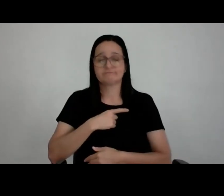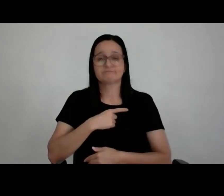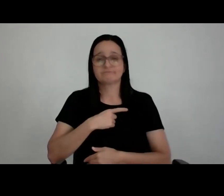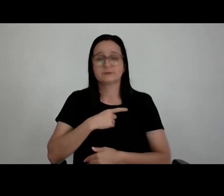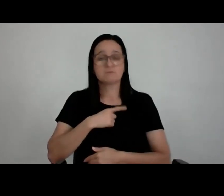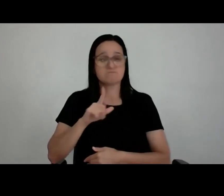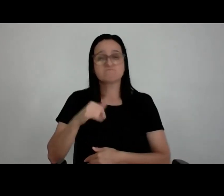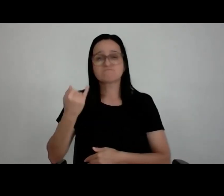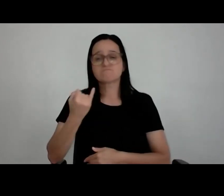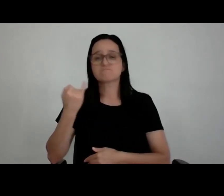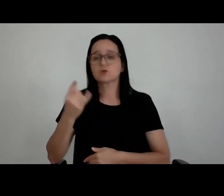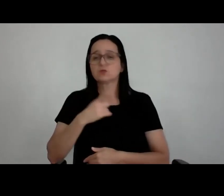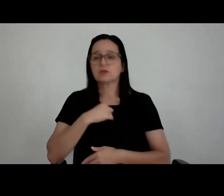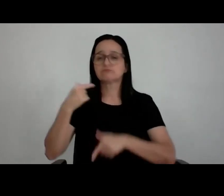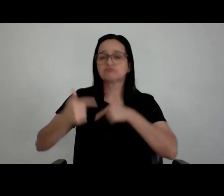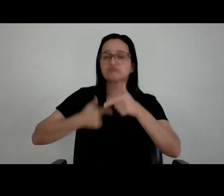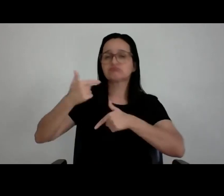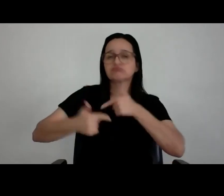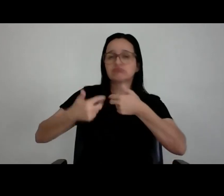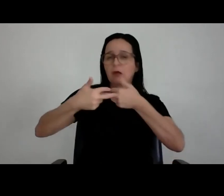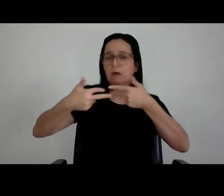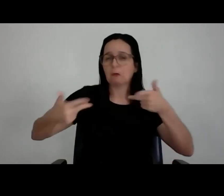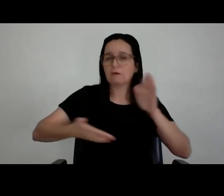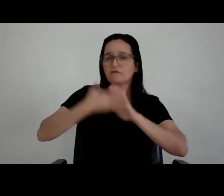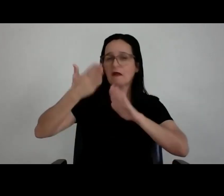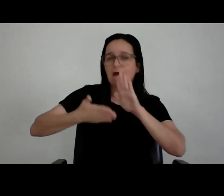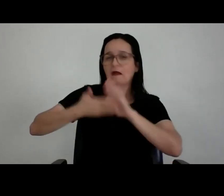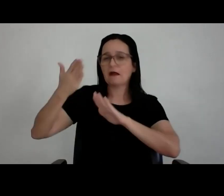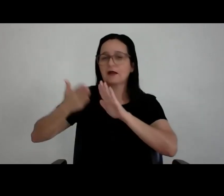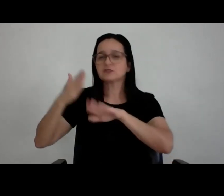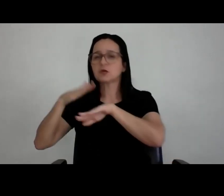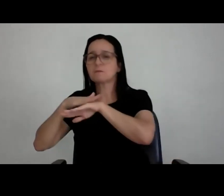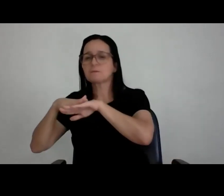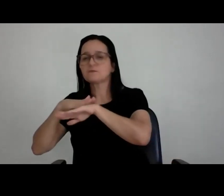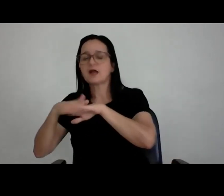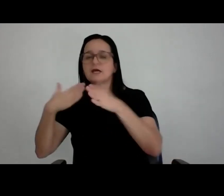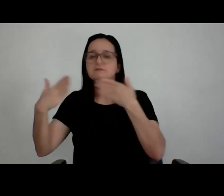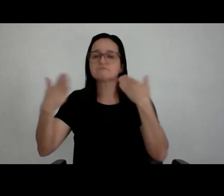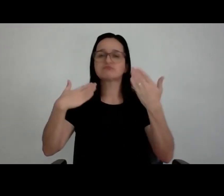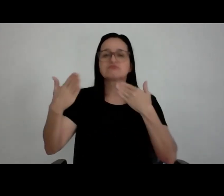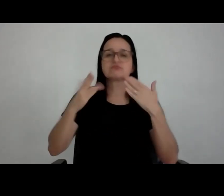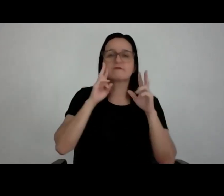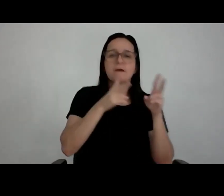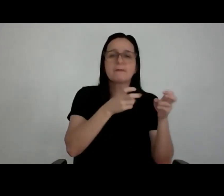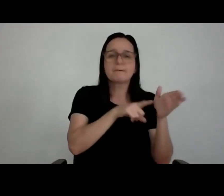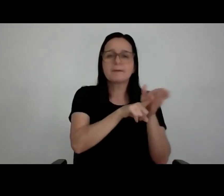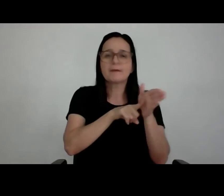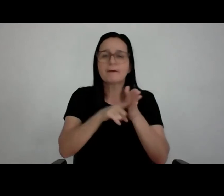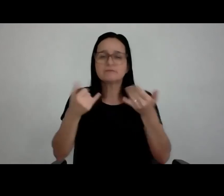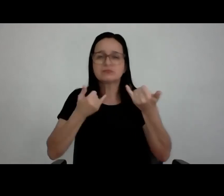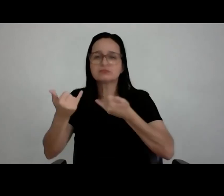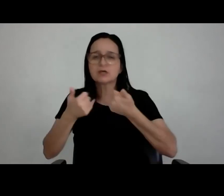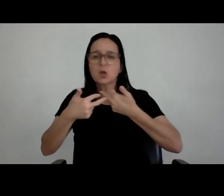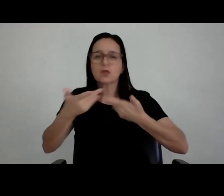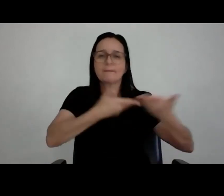e as atividades artísticas, e as viagens, mundo, e a conversa, e a facilidade de ouvir crítica, a capacidade de relacionamento